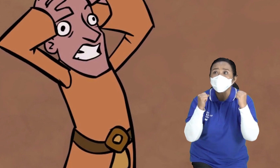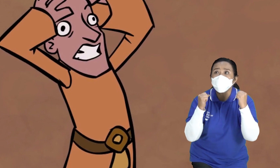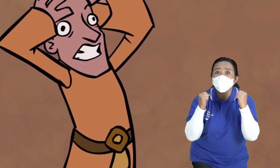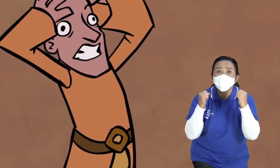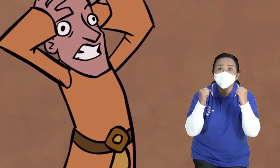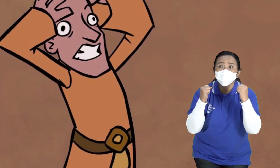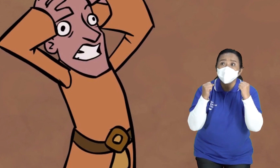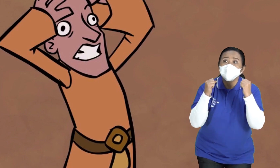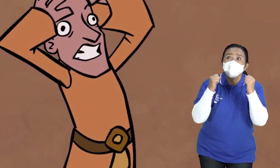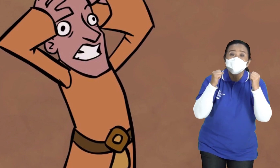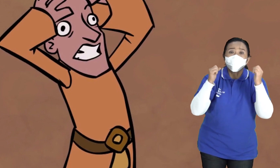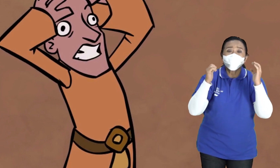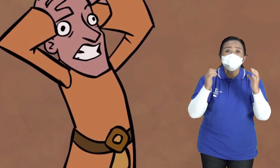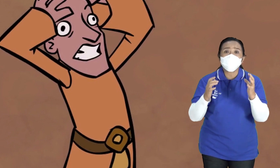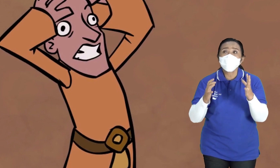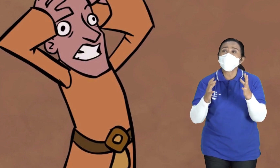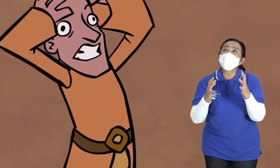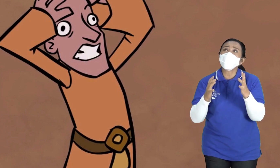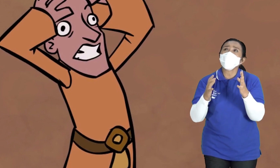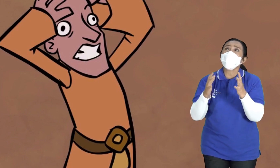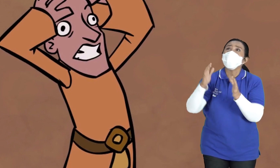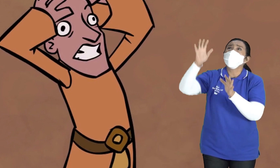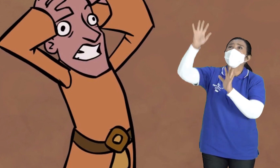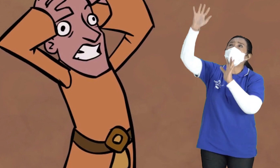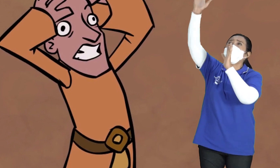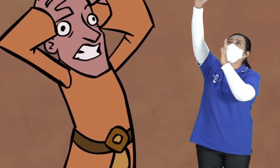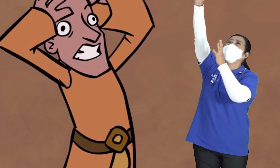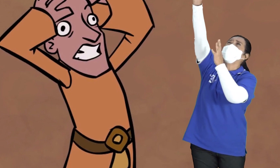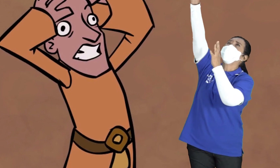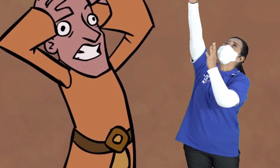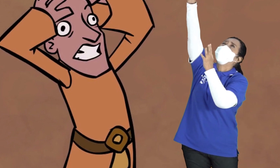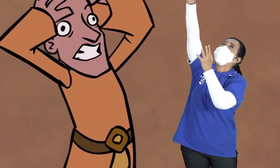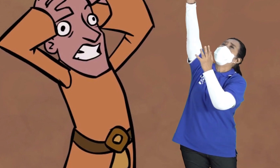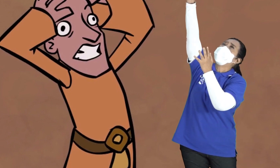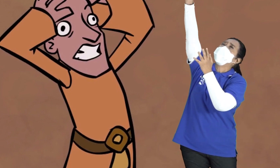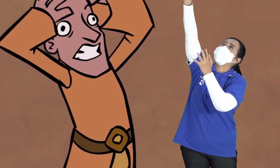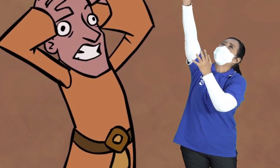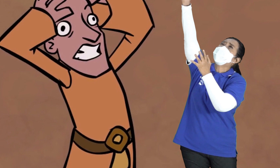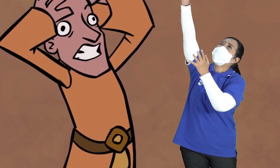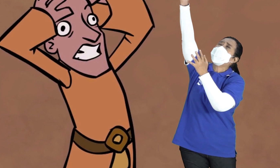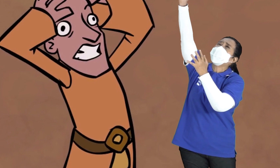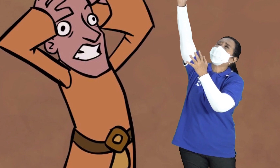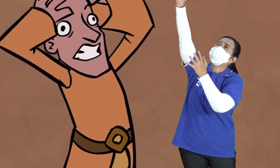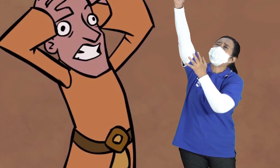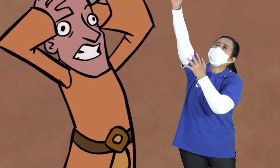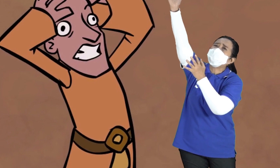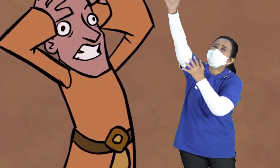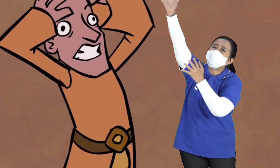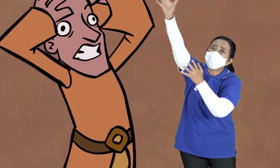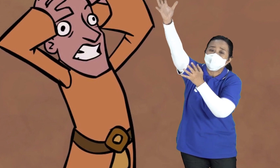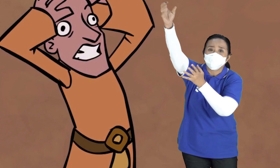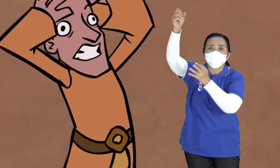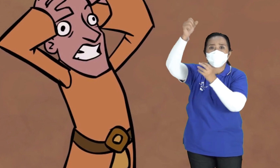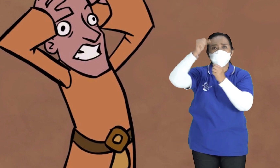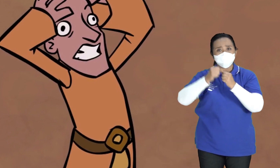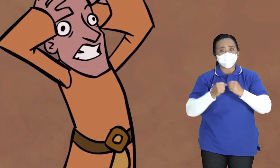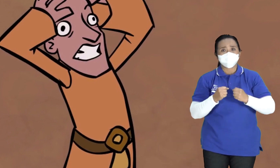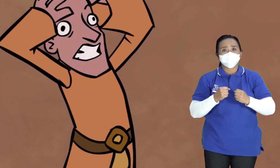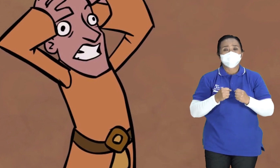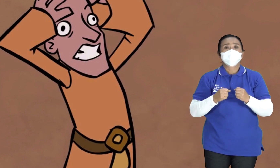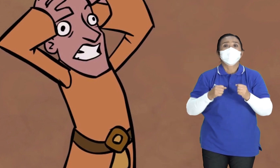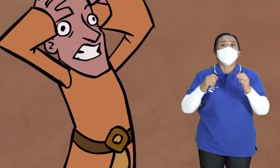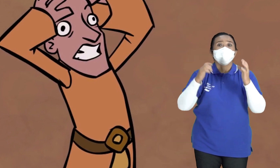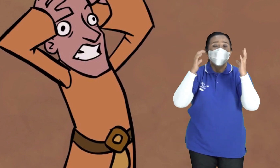kaget sekali Seperti dia hanya bisa berteriak Bapakku Bapakku Bapakku Ya